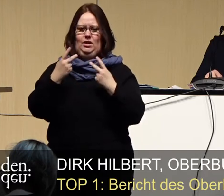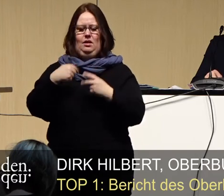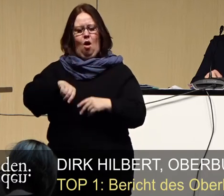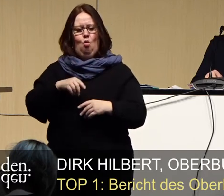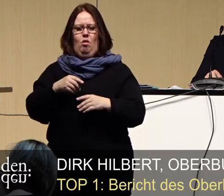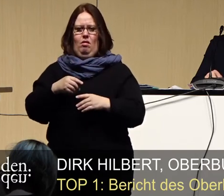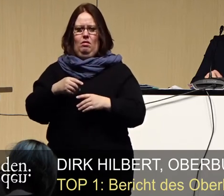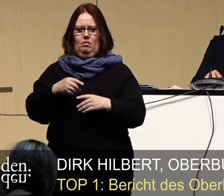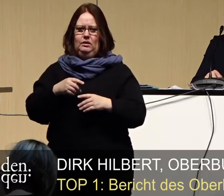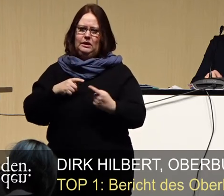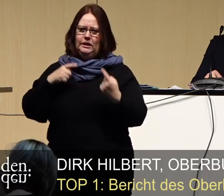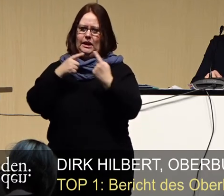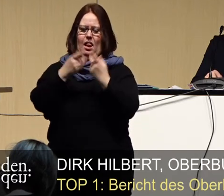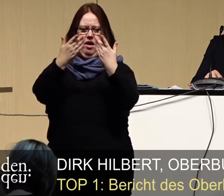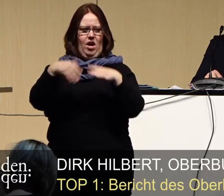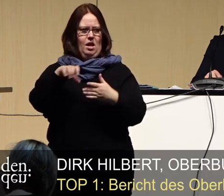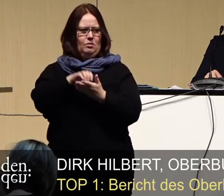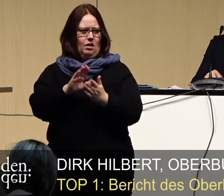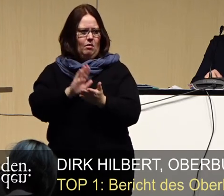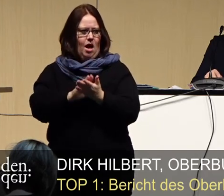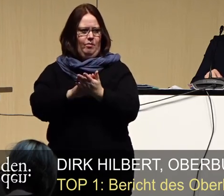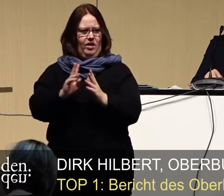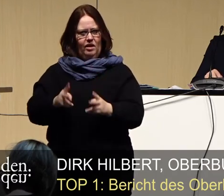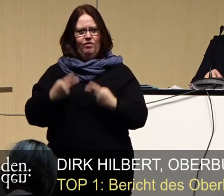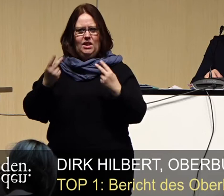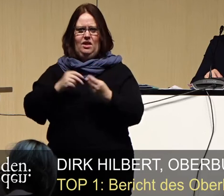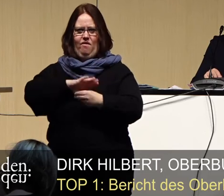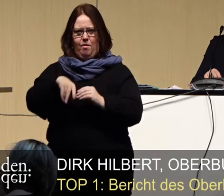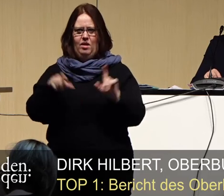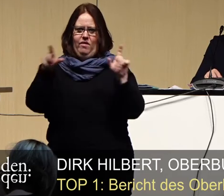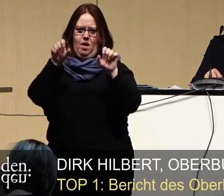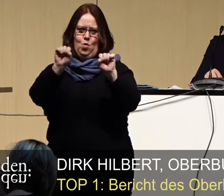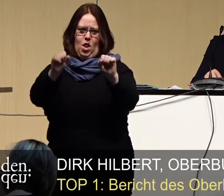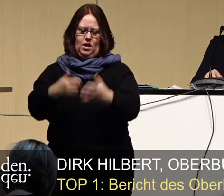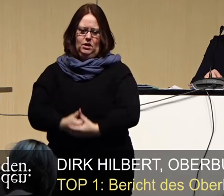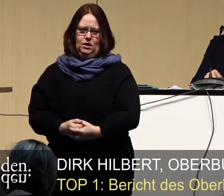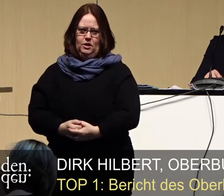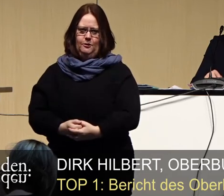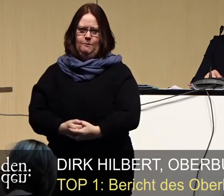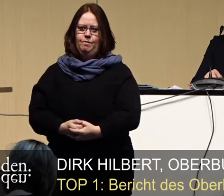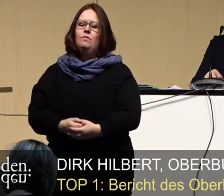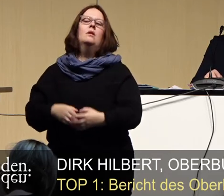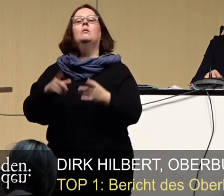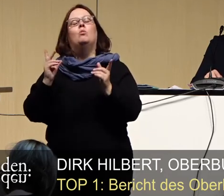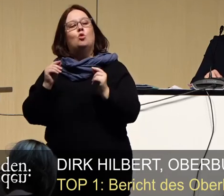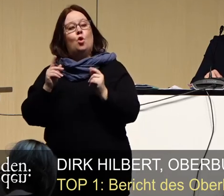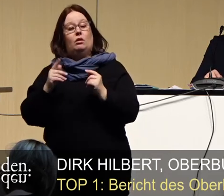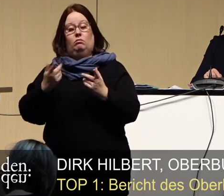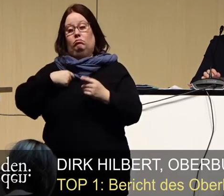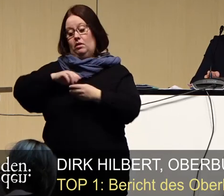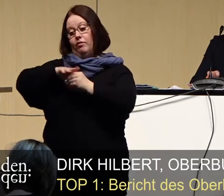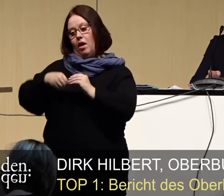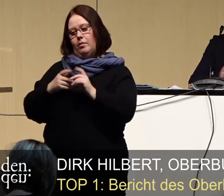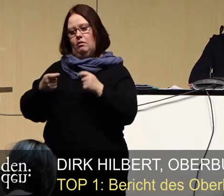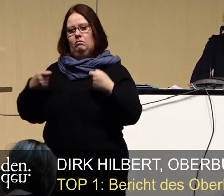auch frühzeitig daran setzen, dass diese wichtige Familienfeier möglich wird. Das gilt sowohl, dass man sich im